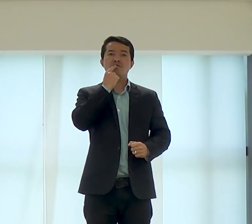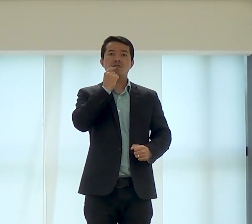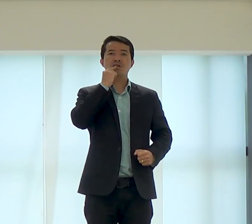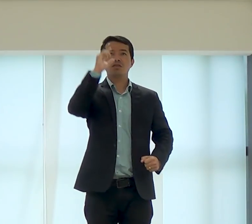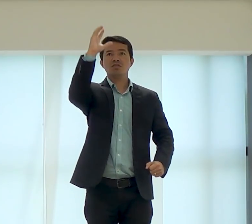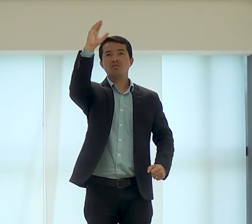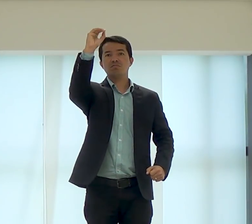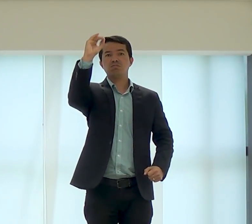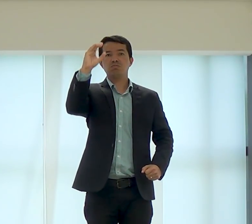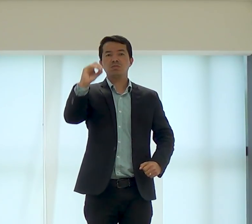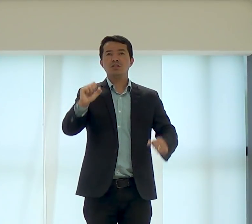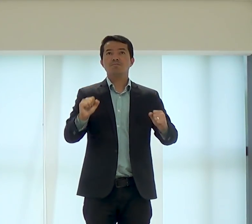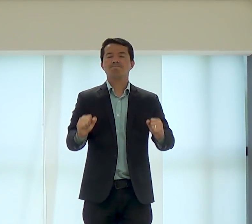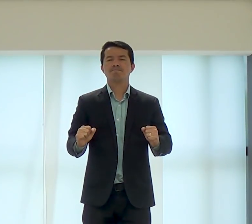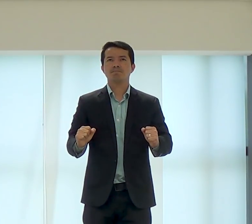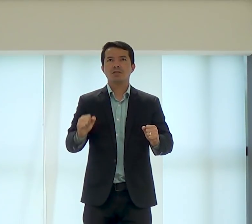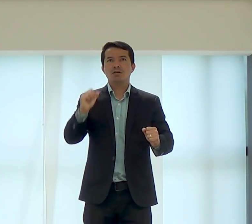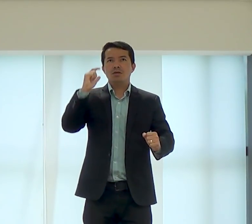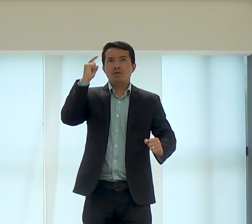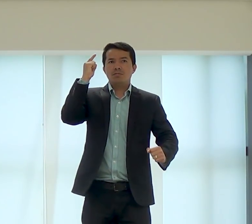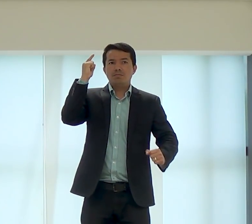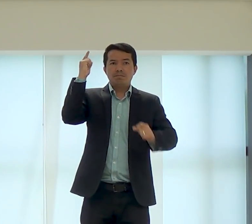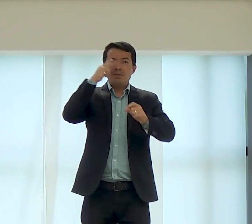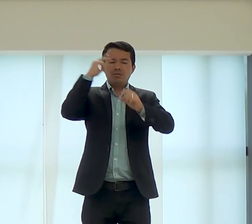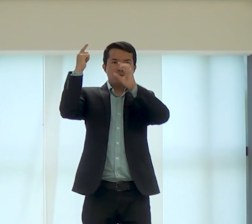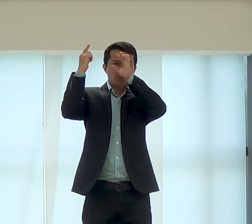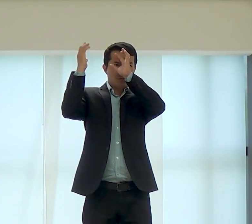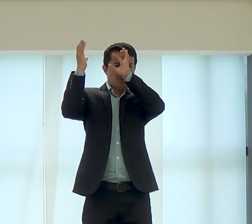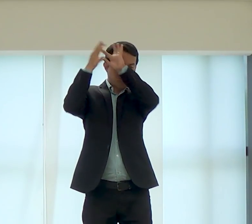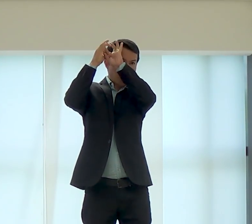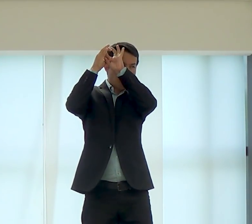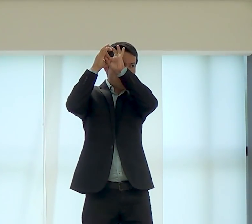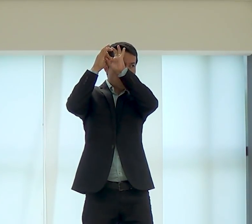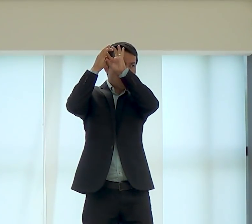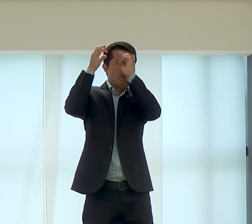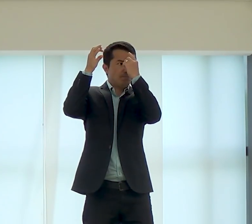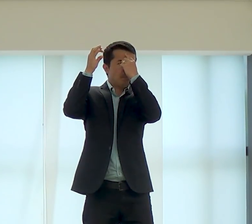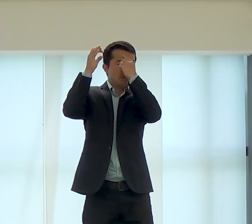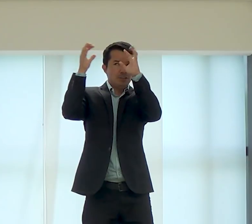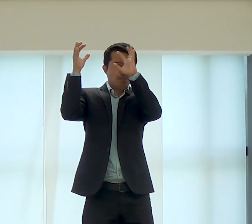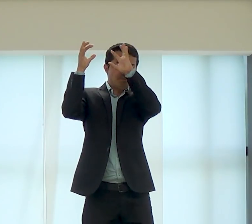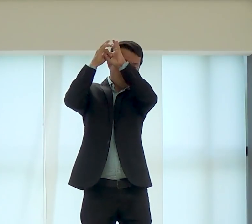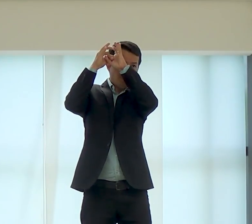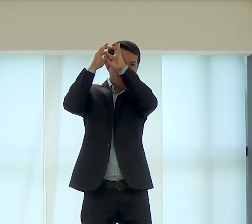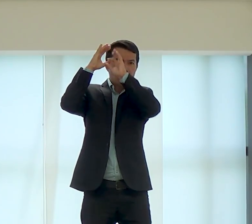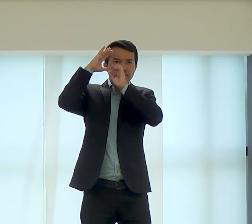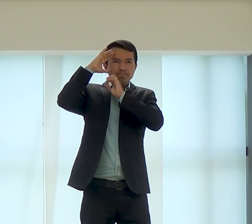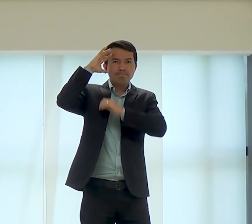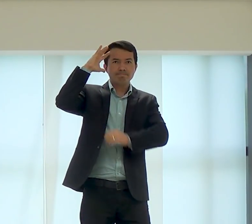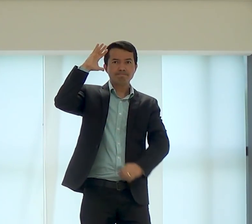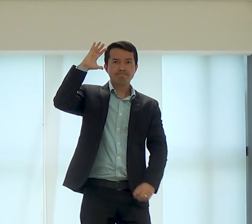por exemplo, você está dirigindo enquanto o sinal fecha, você pode conectar o seu pensamento com Deus,